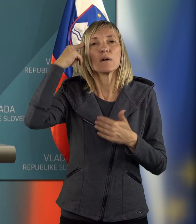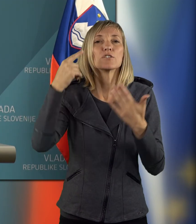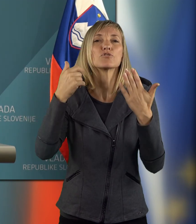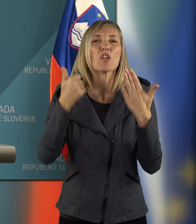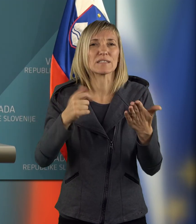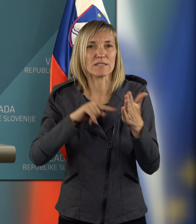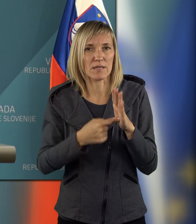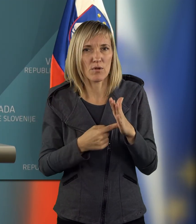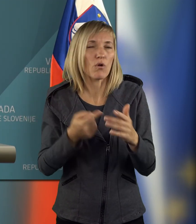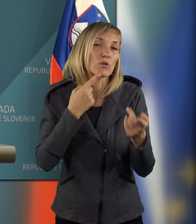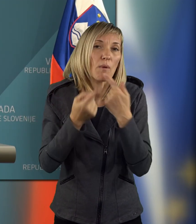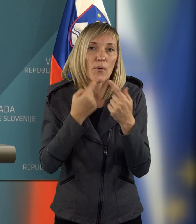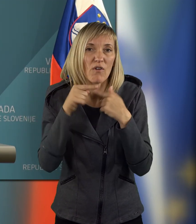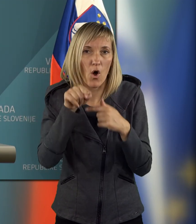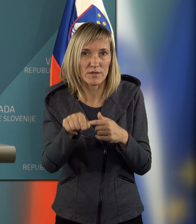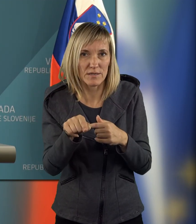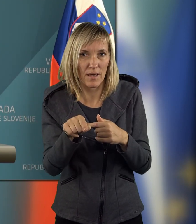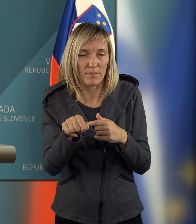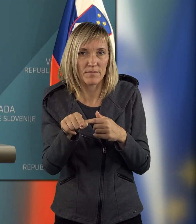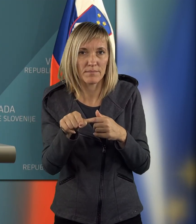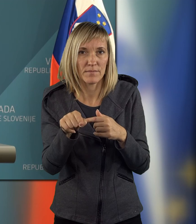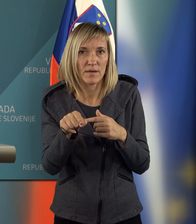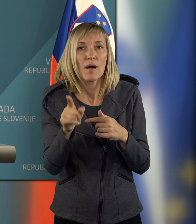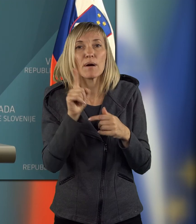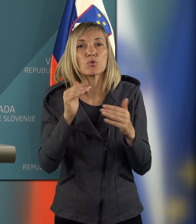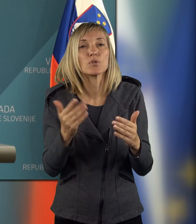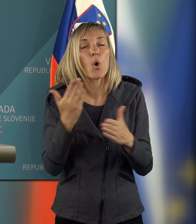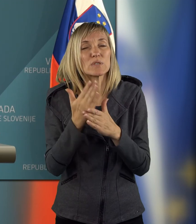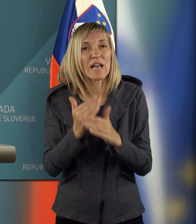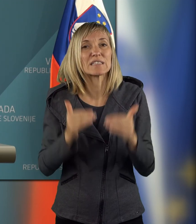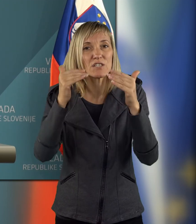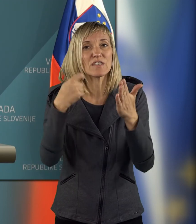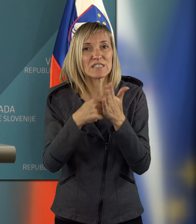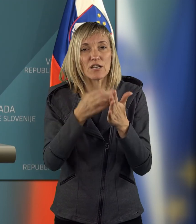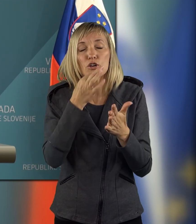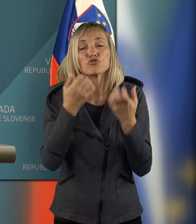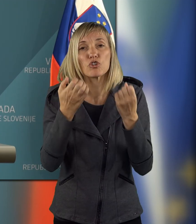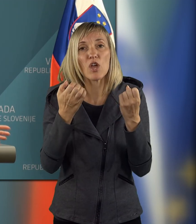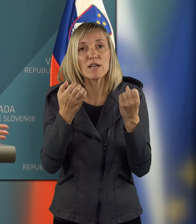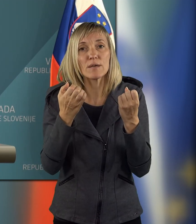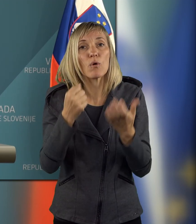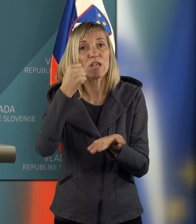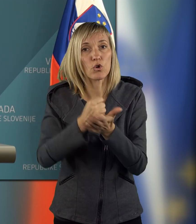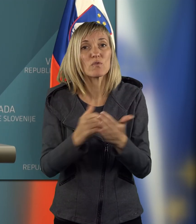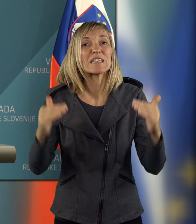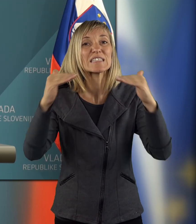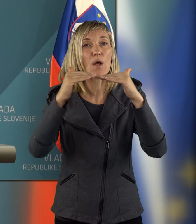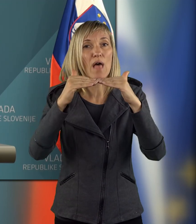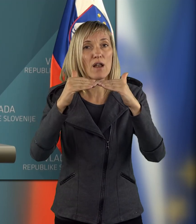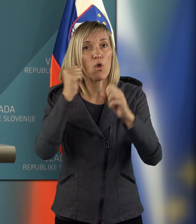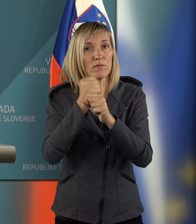pomeni, govoreno, pa je bilo tudi o vstreznem dvigu cene storitev, če hočemo zagotoviti izravnano poslovanje.